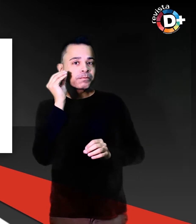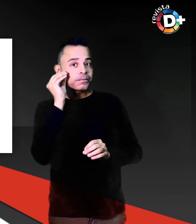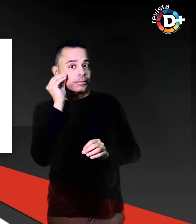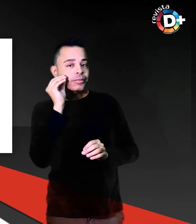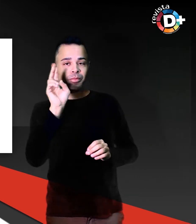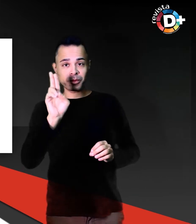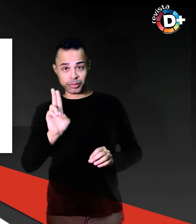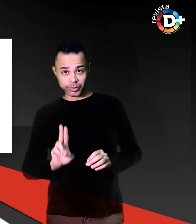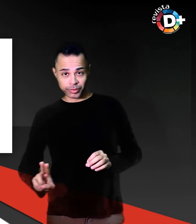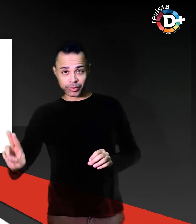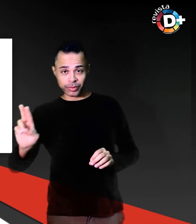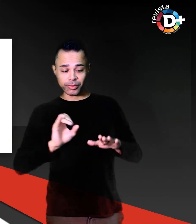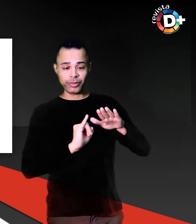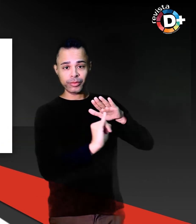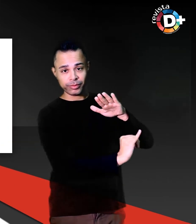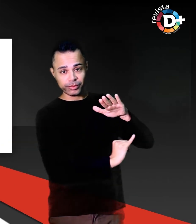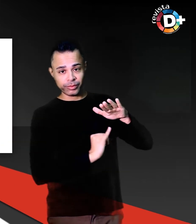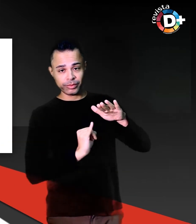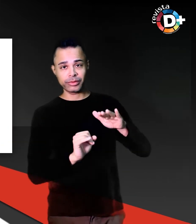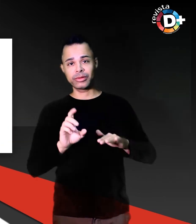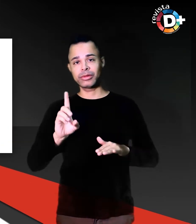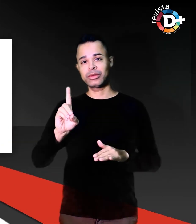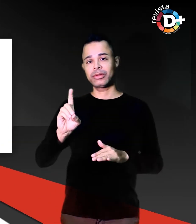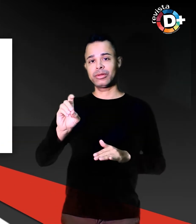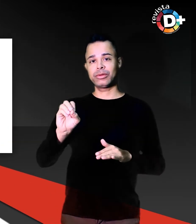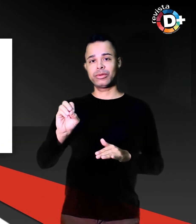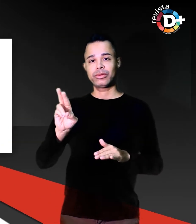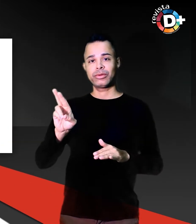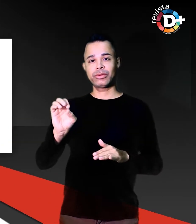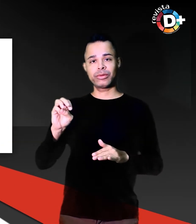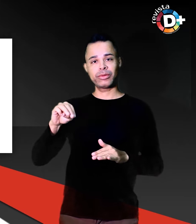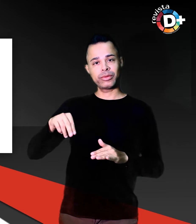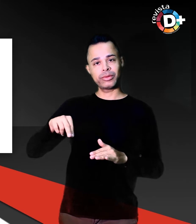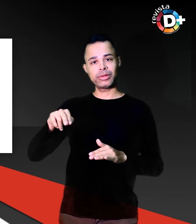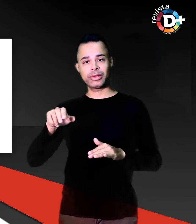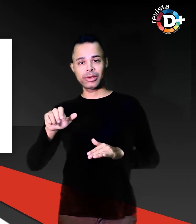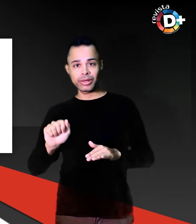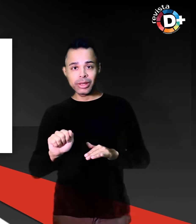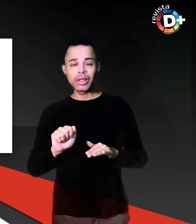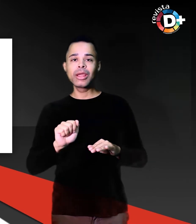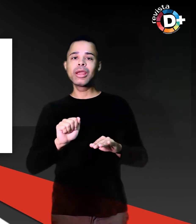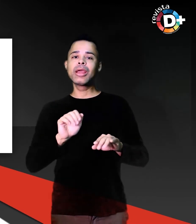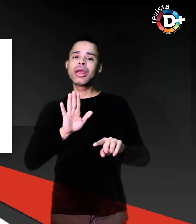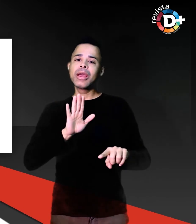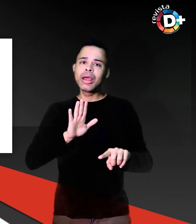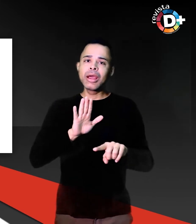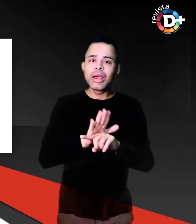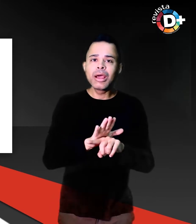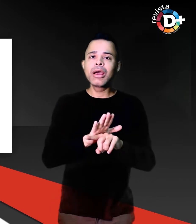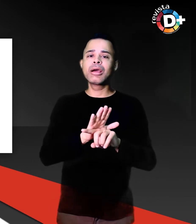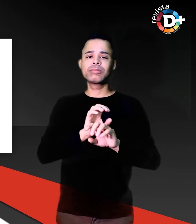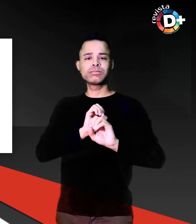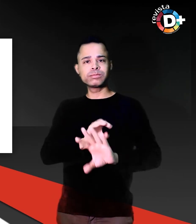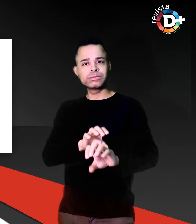Dorina Noville complementa a área da educação indo mais adiante do que o simples uso dos livros didáticos.